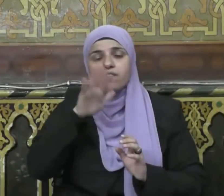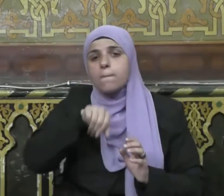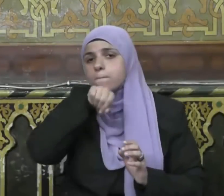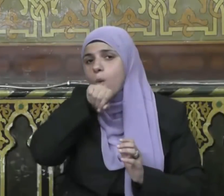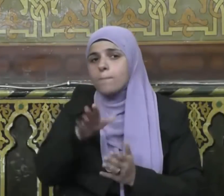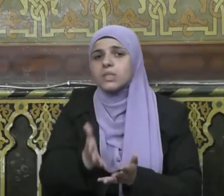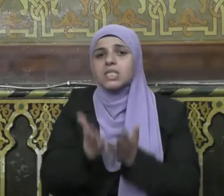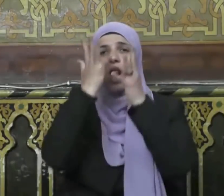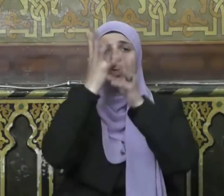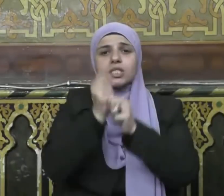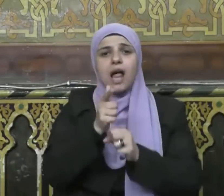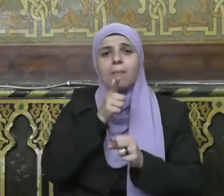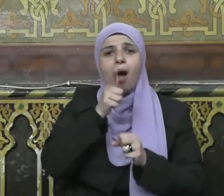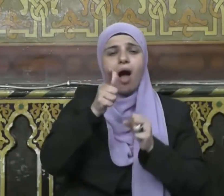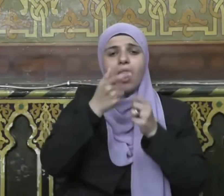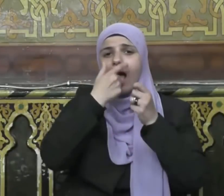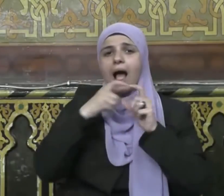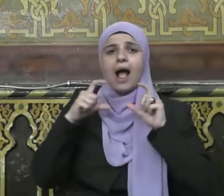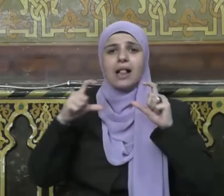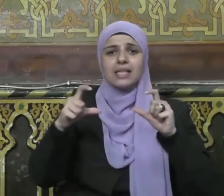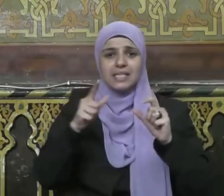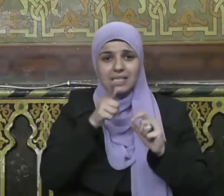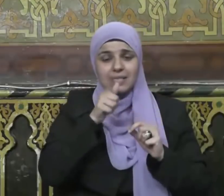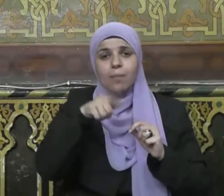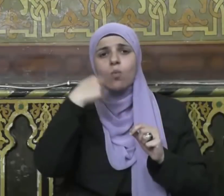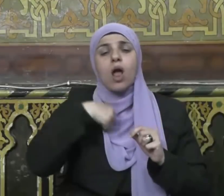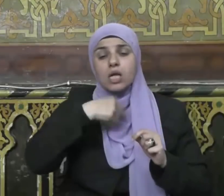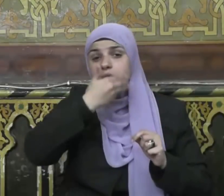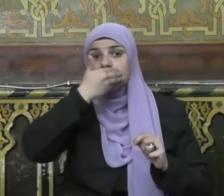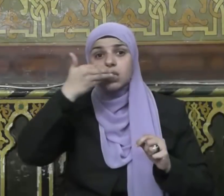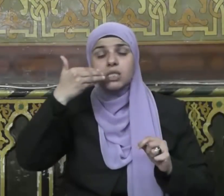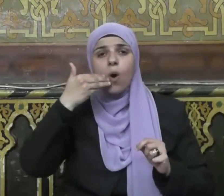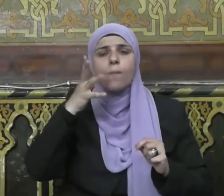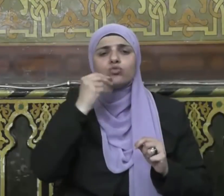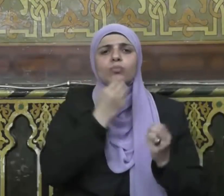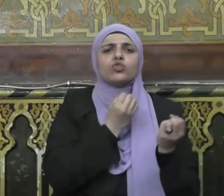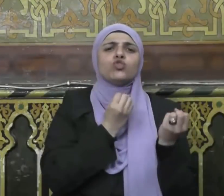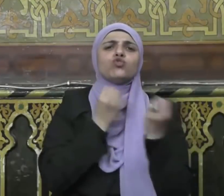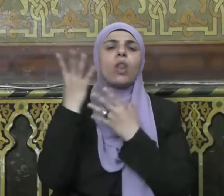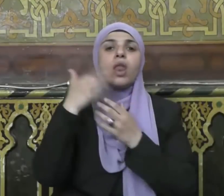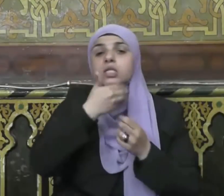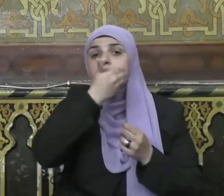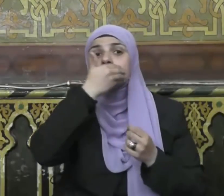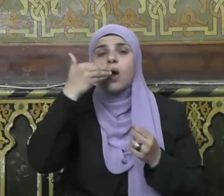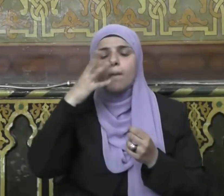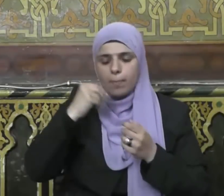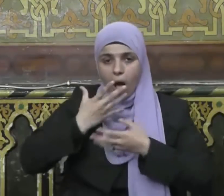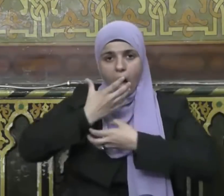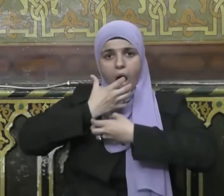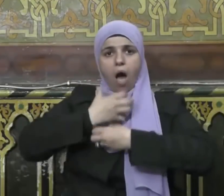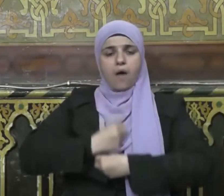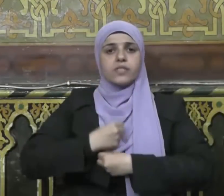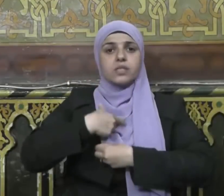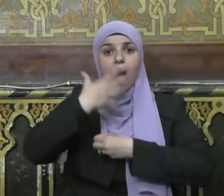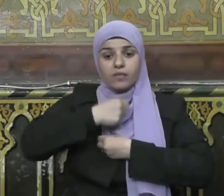فأصبحت يوما قريبا منه ونحن نسير فلما رأيته خليا قلت يا رسول الله